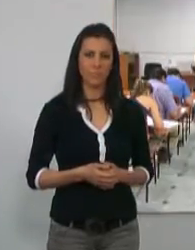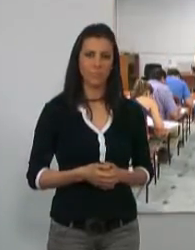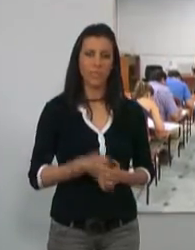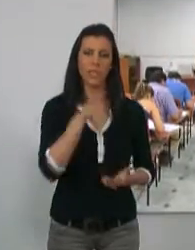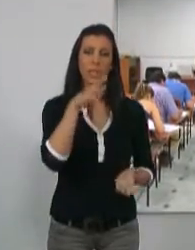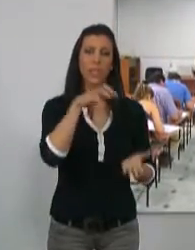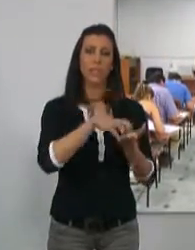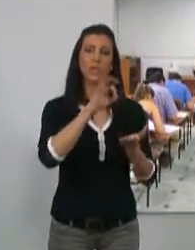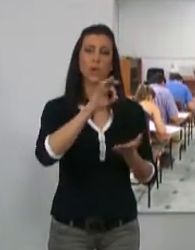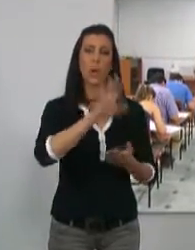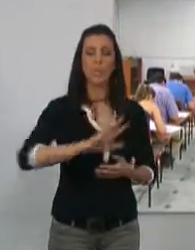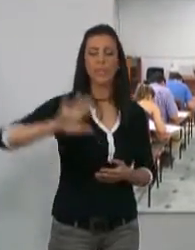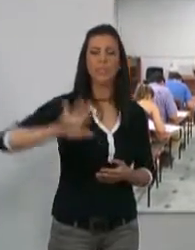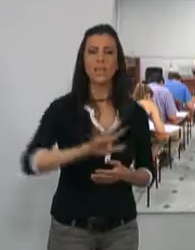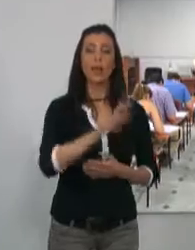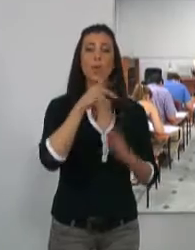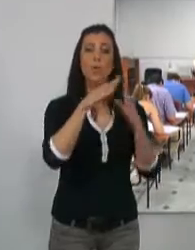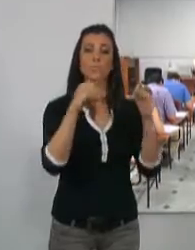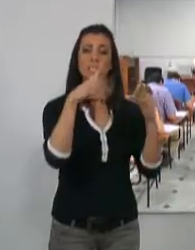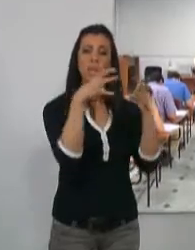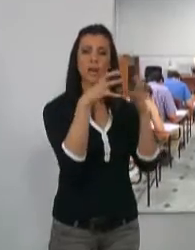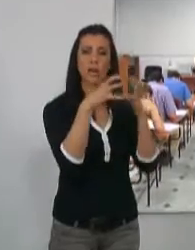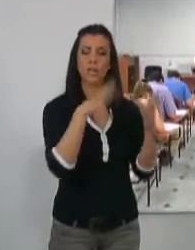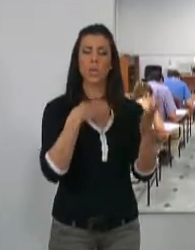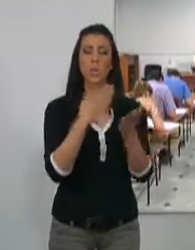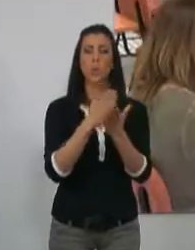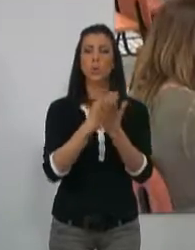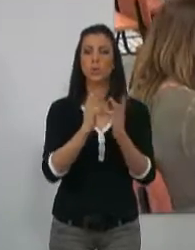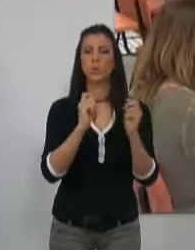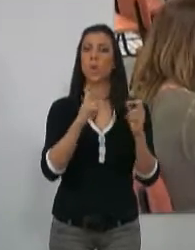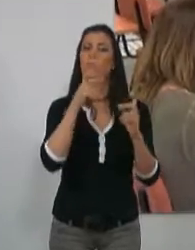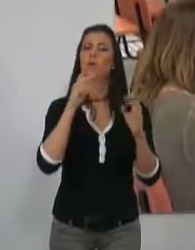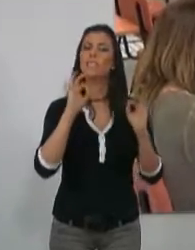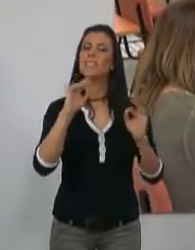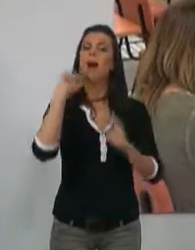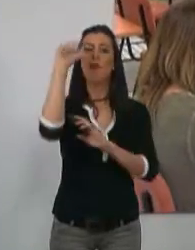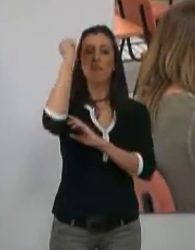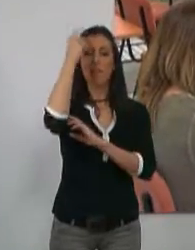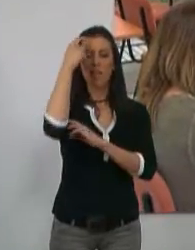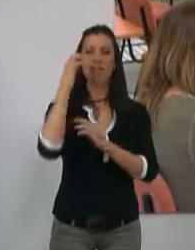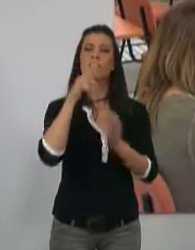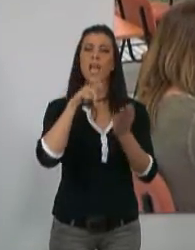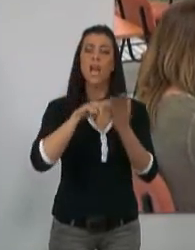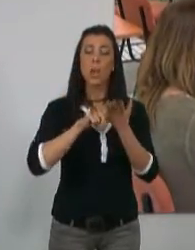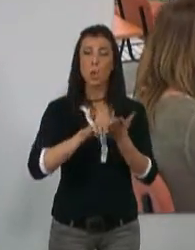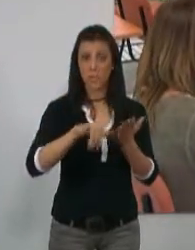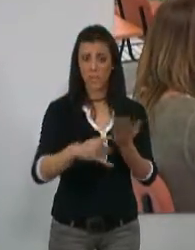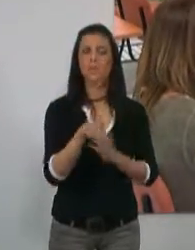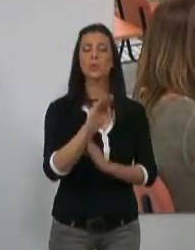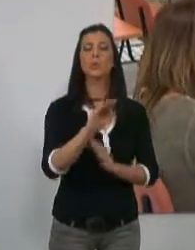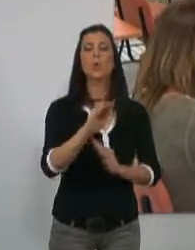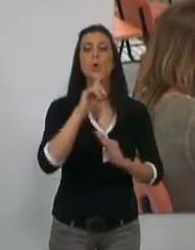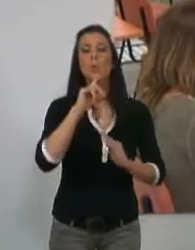El Centro Mediterráneo de la Universidad de Granada va a impartir el curso La habilidad de lingüísticas en el aula de